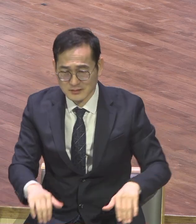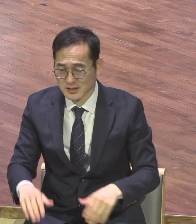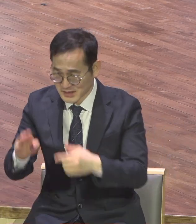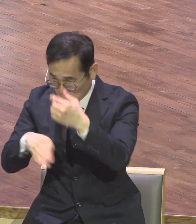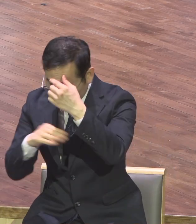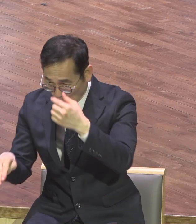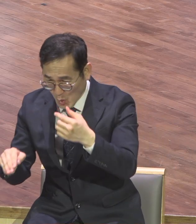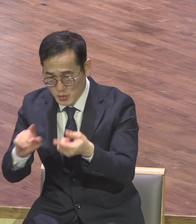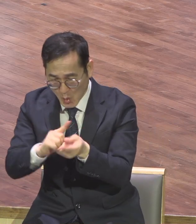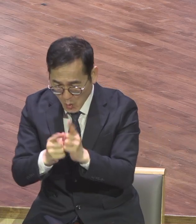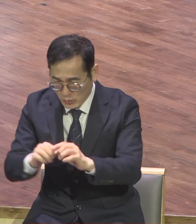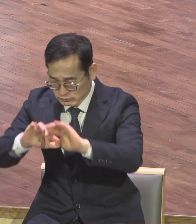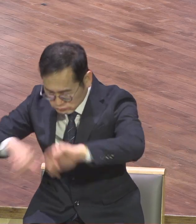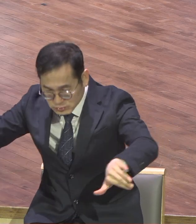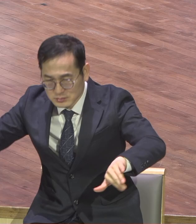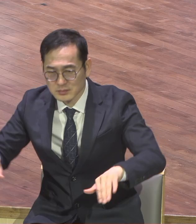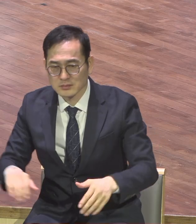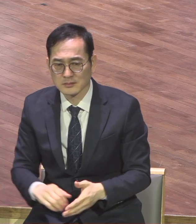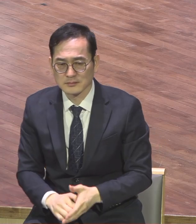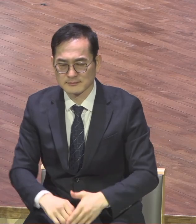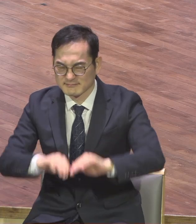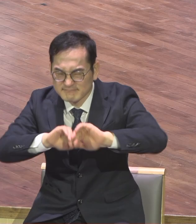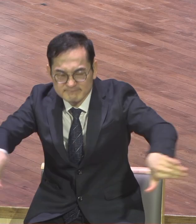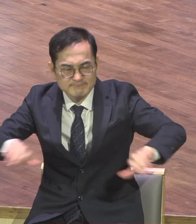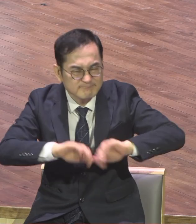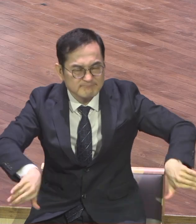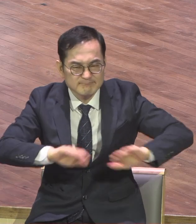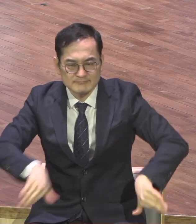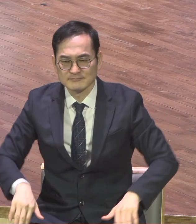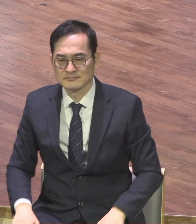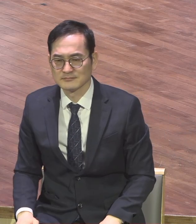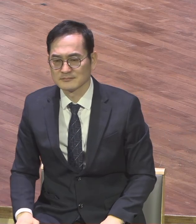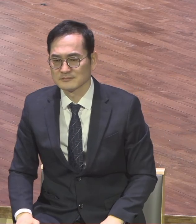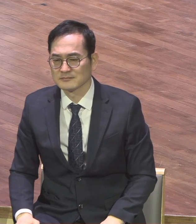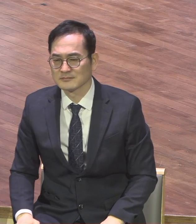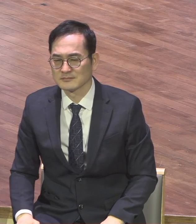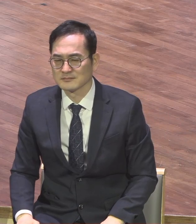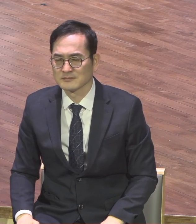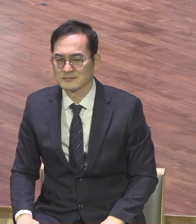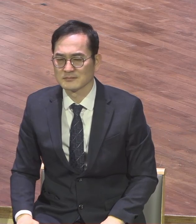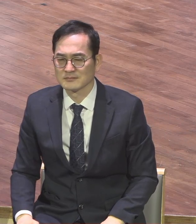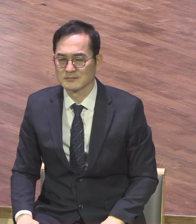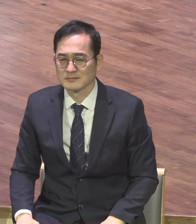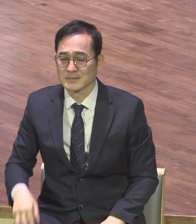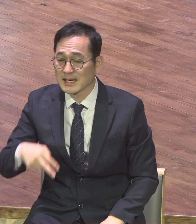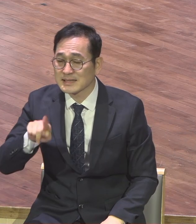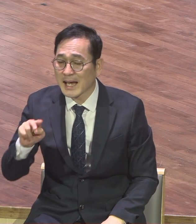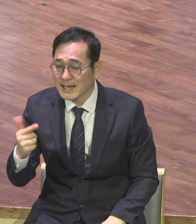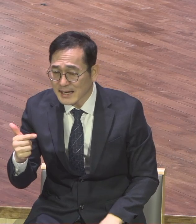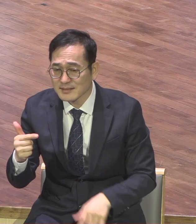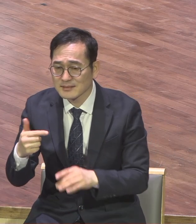성도가의 관계를 이간시켜요 이간자 사단이 사단 뜻이 그래요 이간자